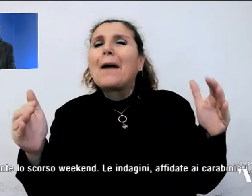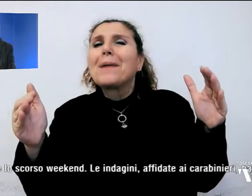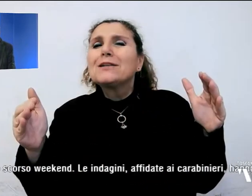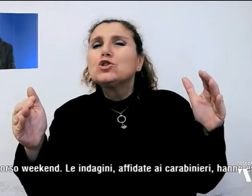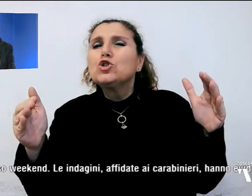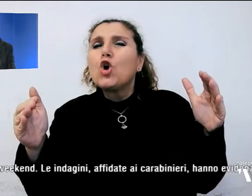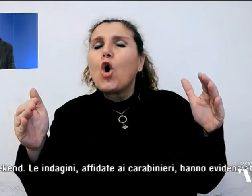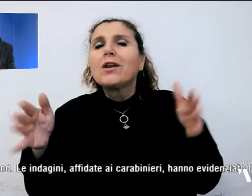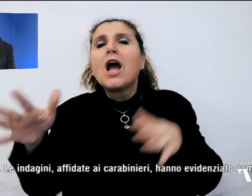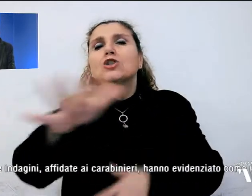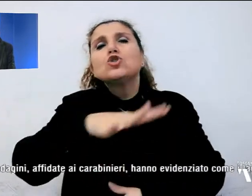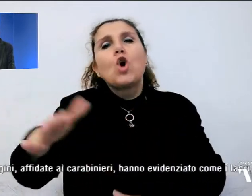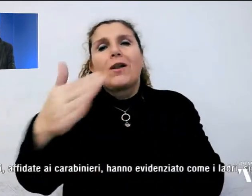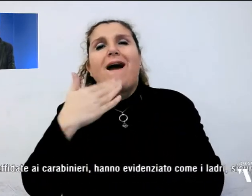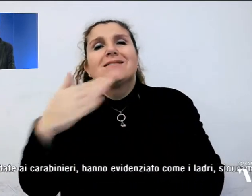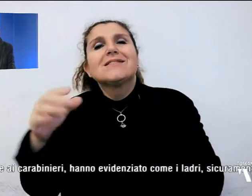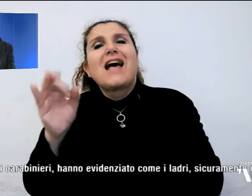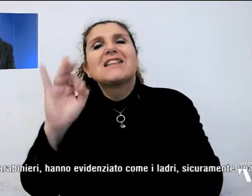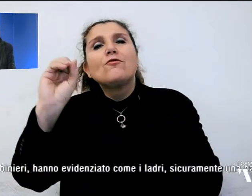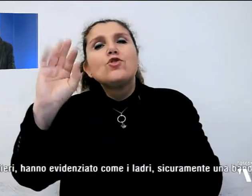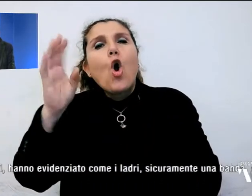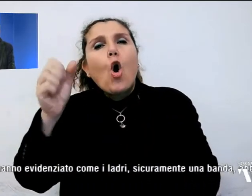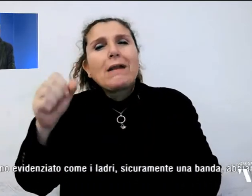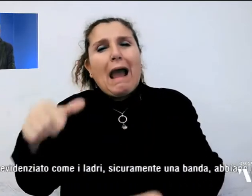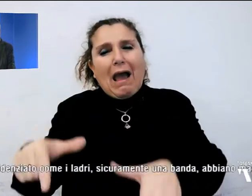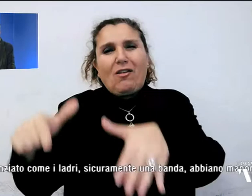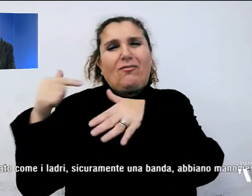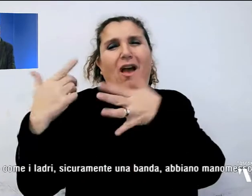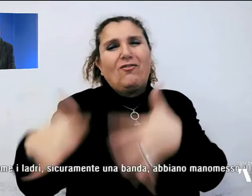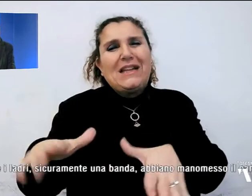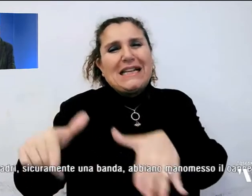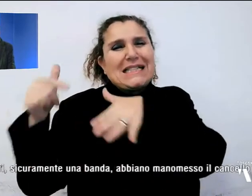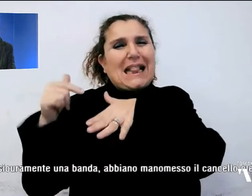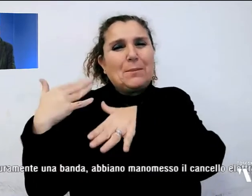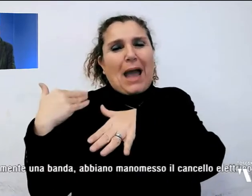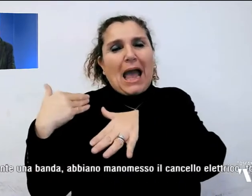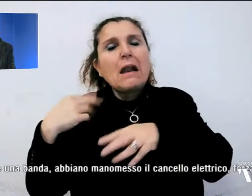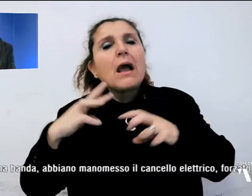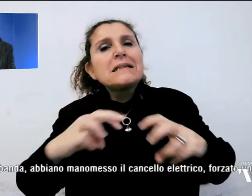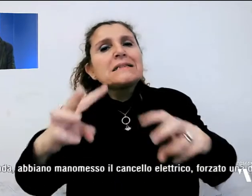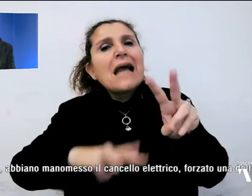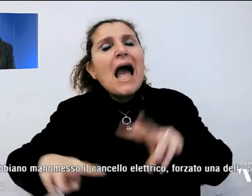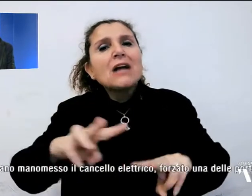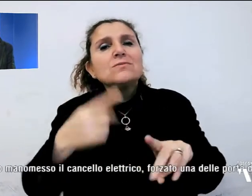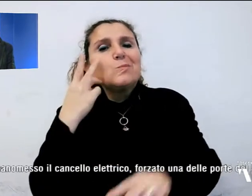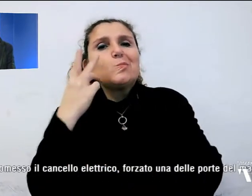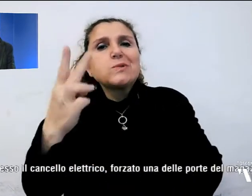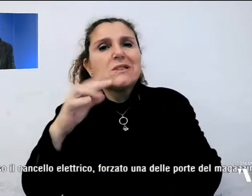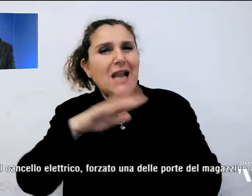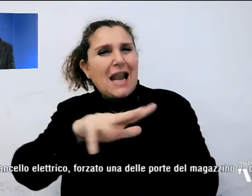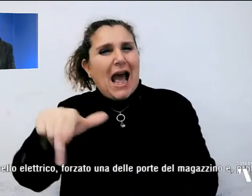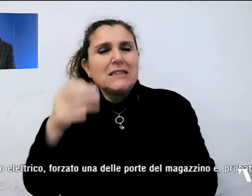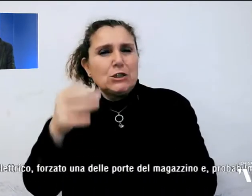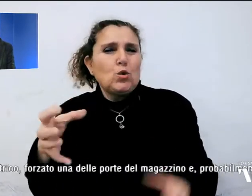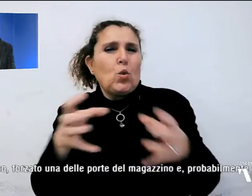Santa Fiora durante lo scorso weekend. Le indagini hanno evidenziato come i ladri, sicuramente una banda,